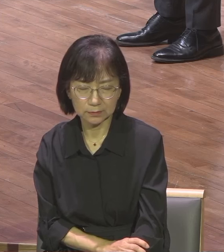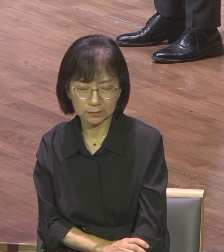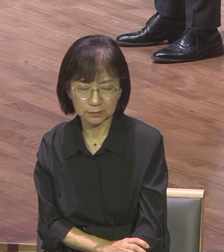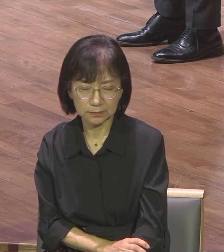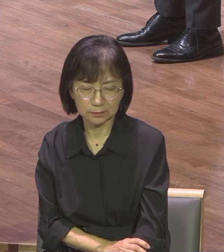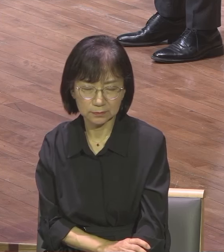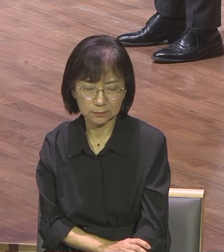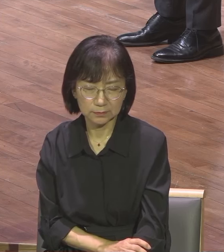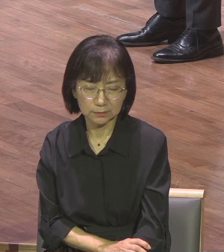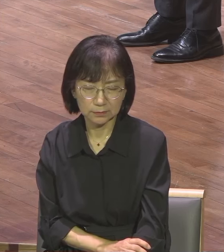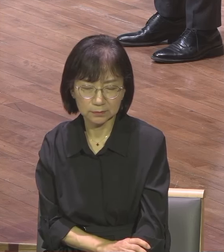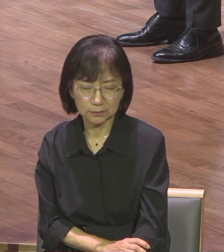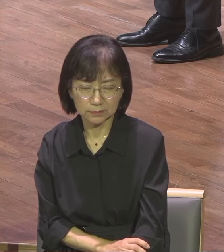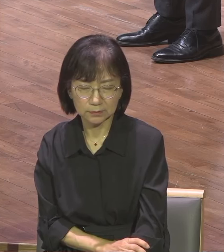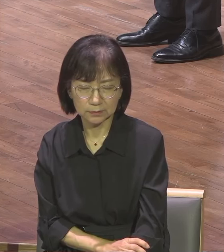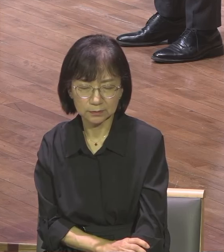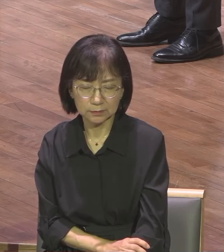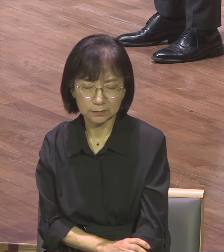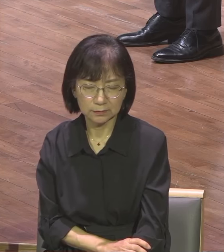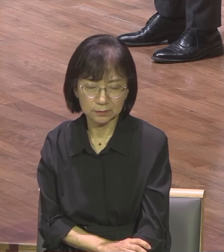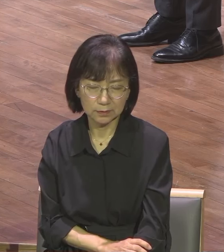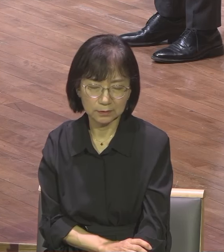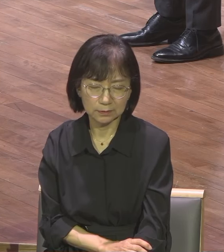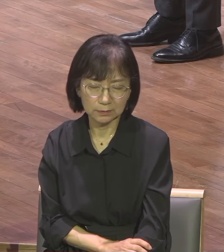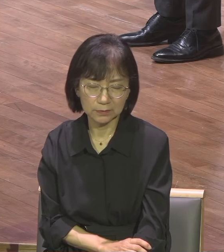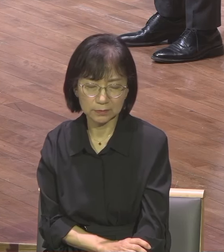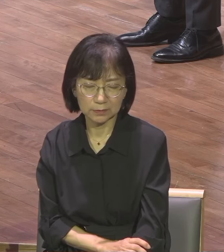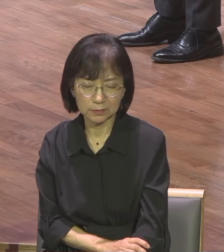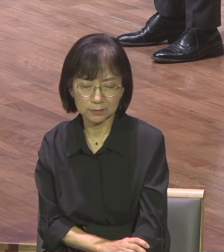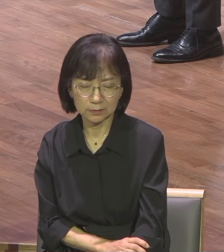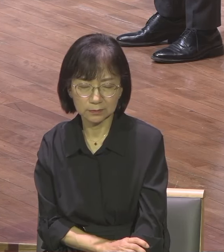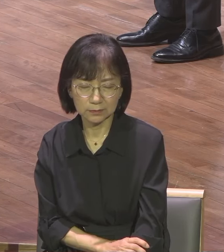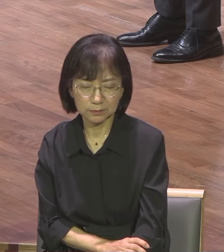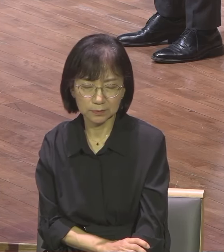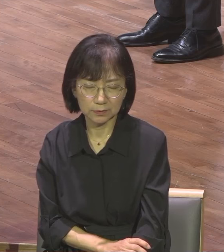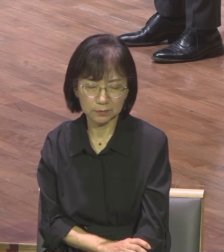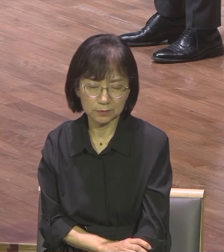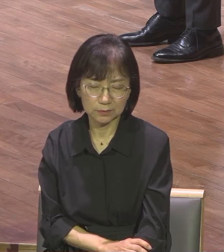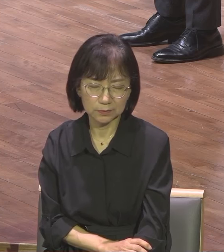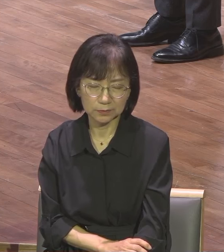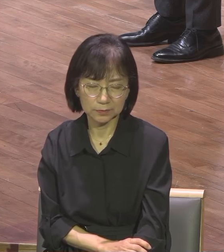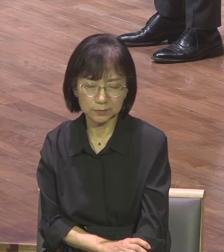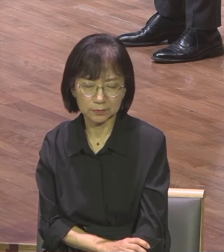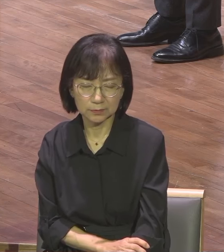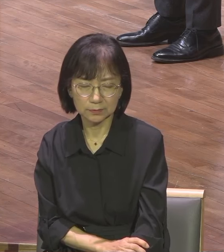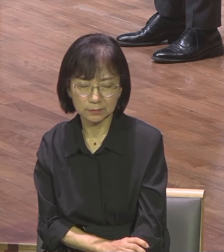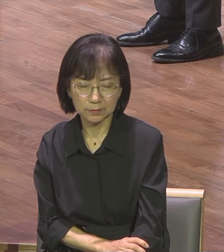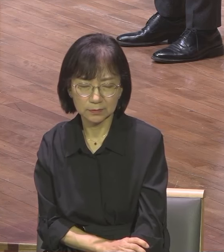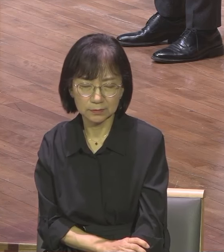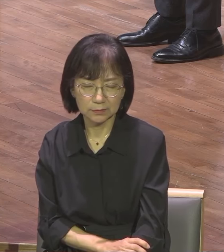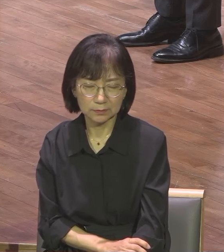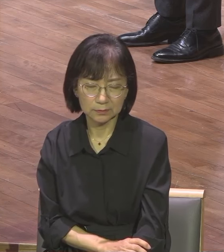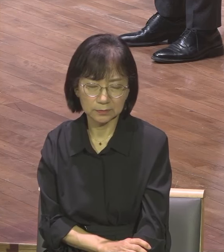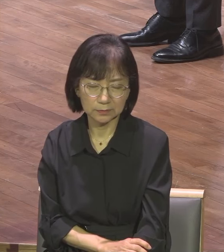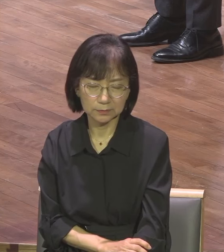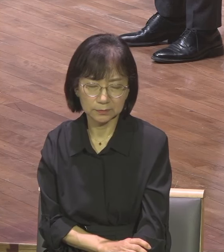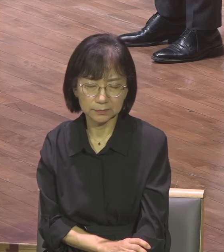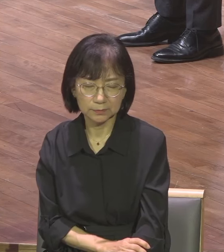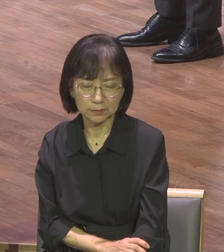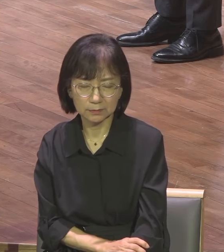주시옵소서 우리 하나님 역사에 주시옵소서 하나님의 은혜가 우리 속에 임하기를 소원합니다 하나님의 은혜를